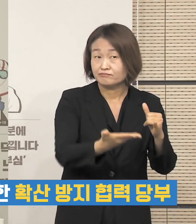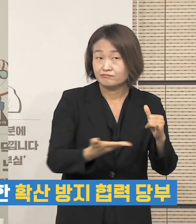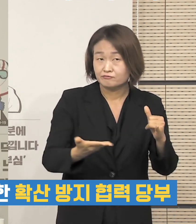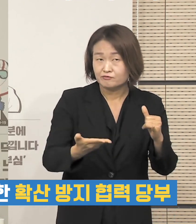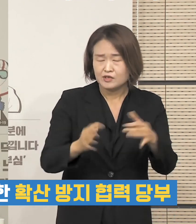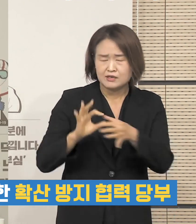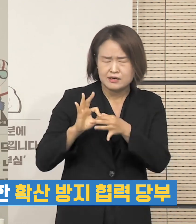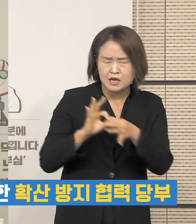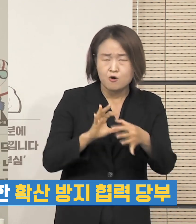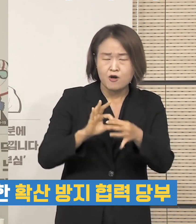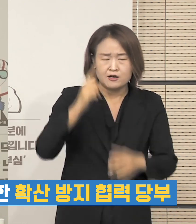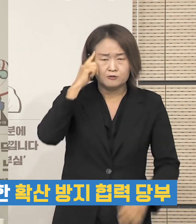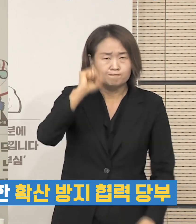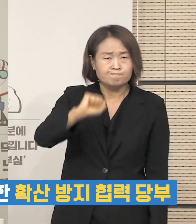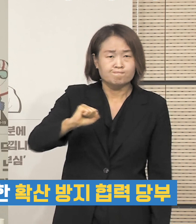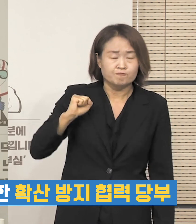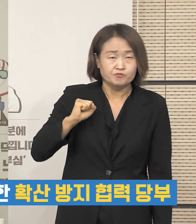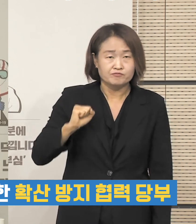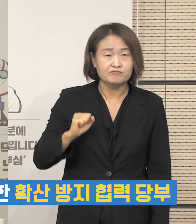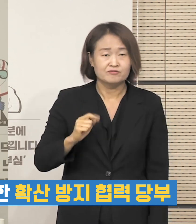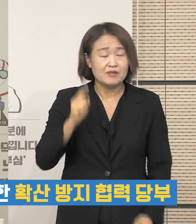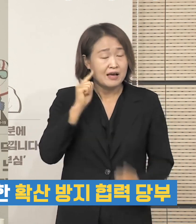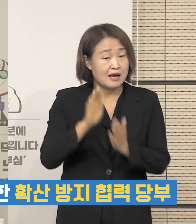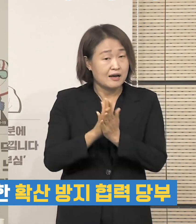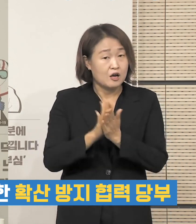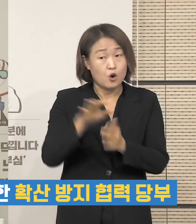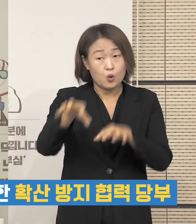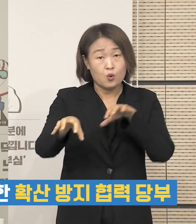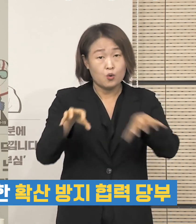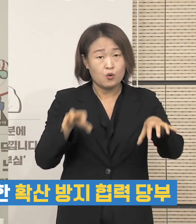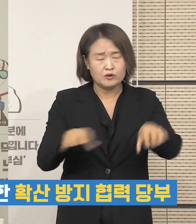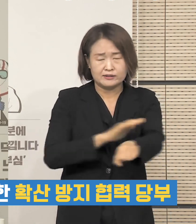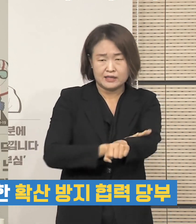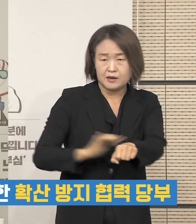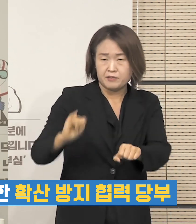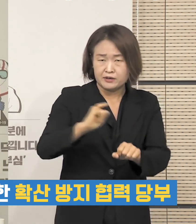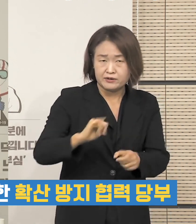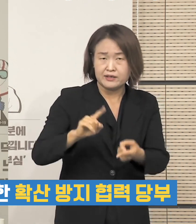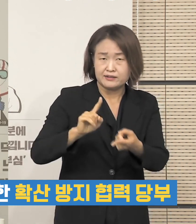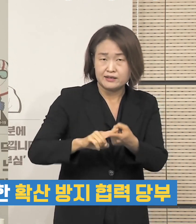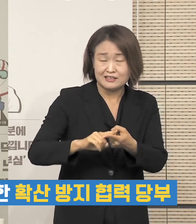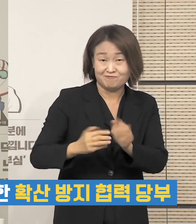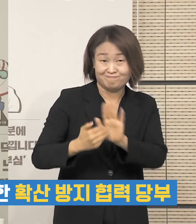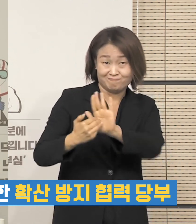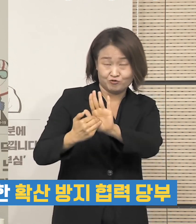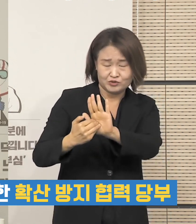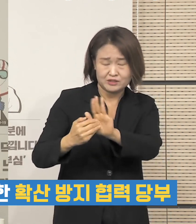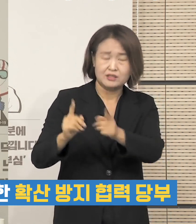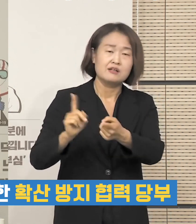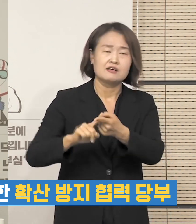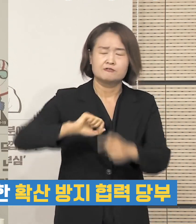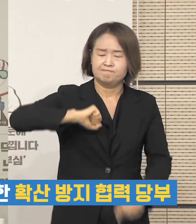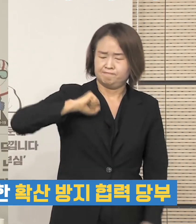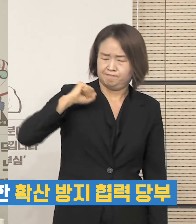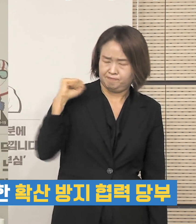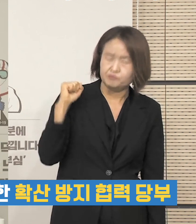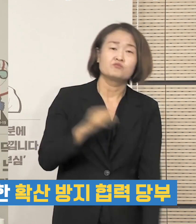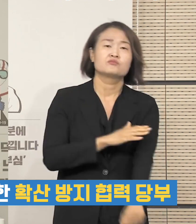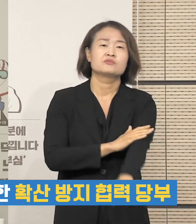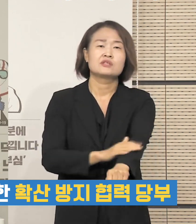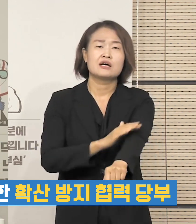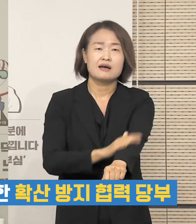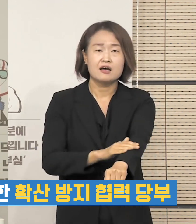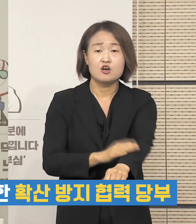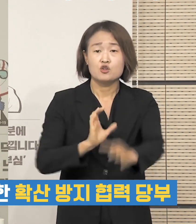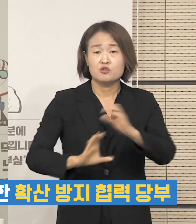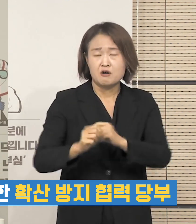긴장을 주지 말고 각자의 자리에서 방역수칙을 준수해 주셔서 이번 사건으로 인한 유행이 더 크게